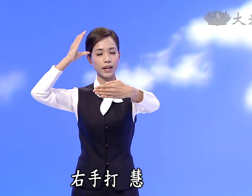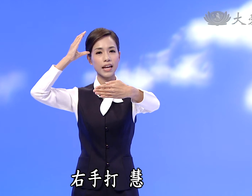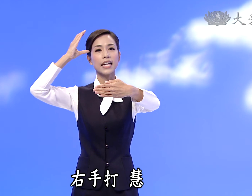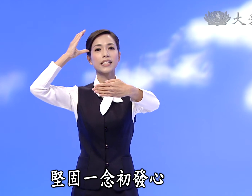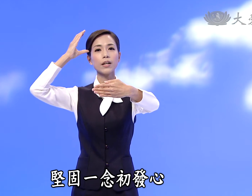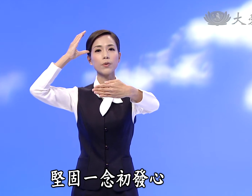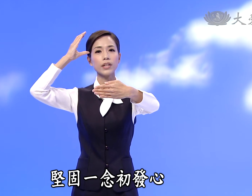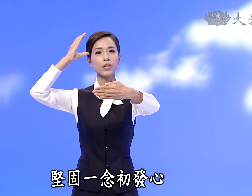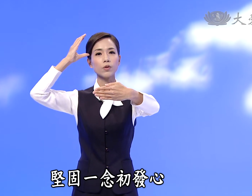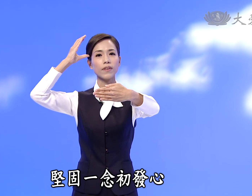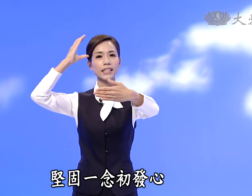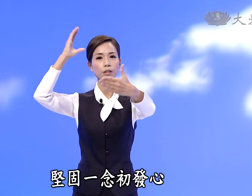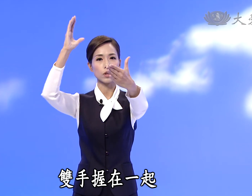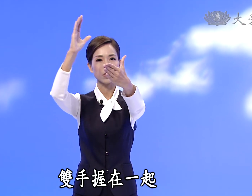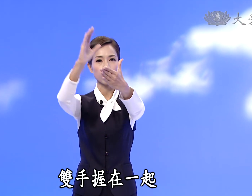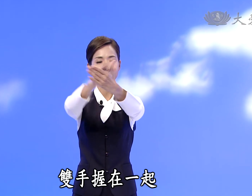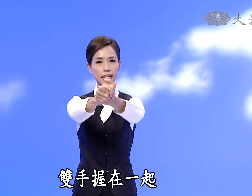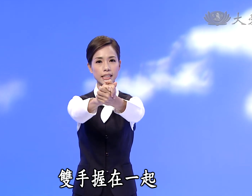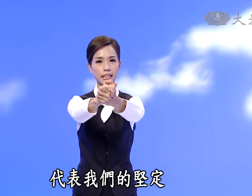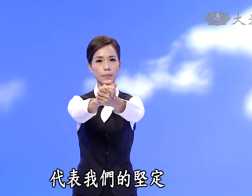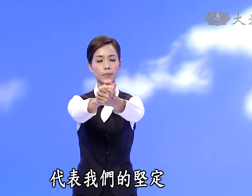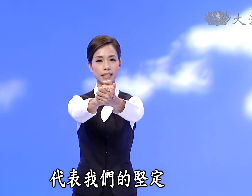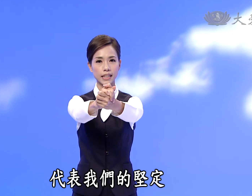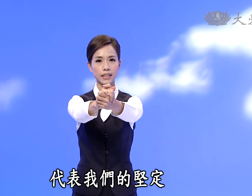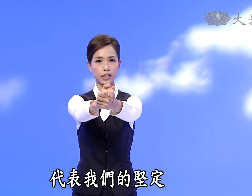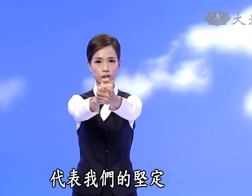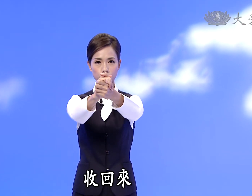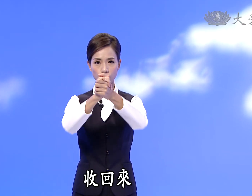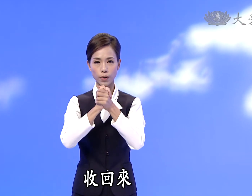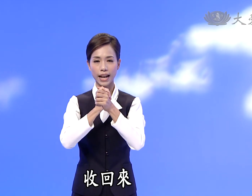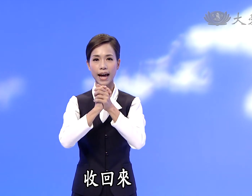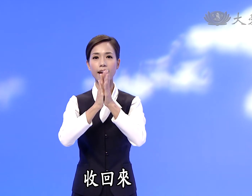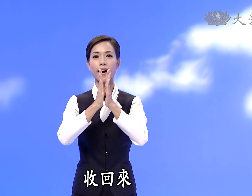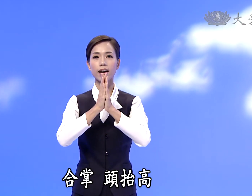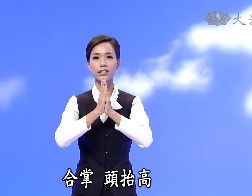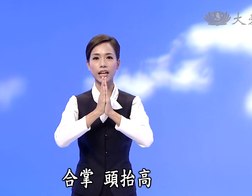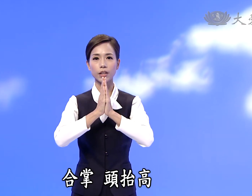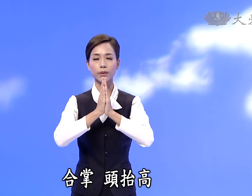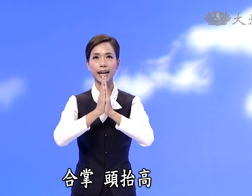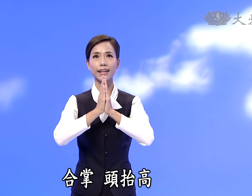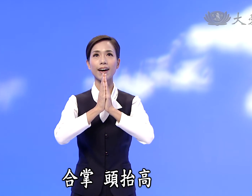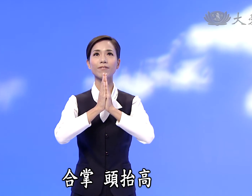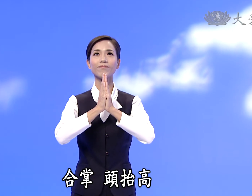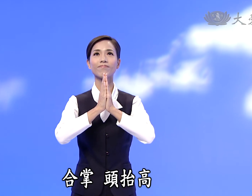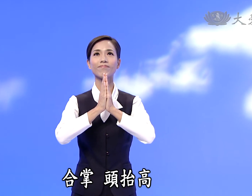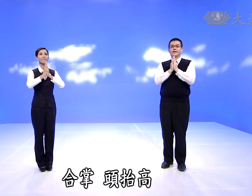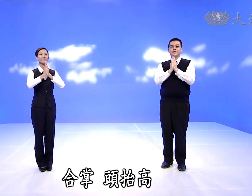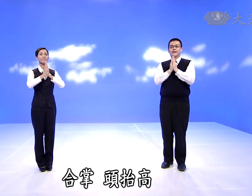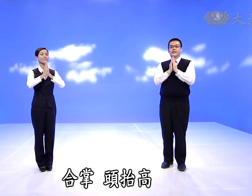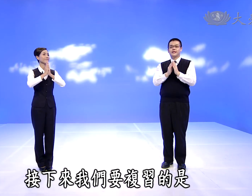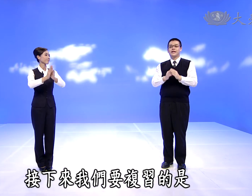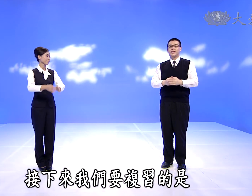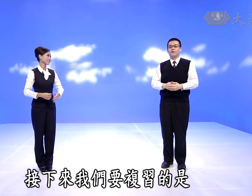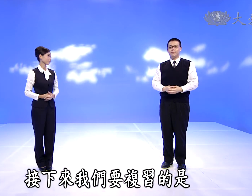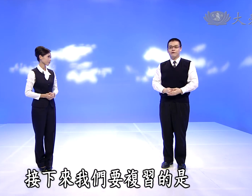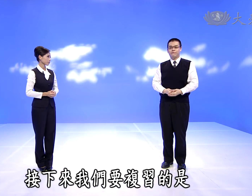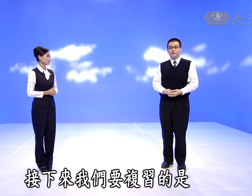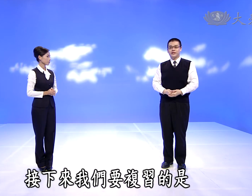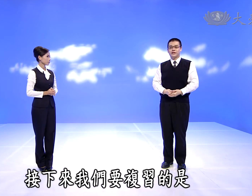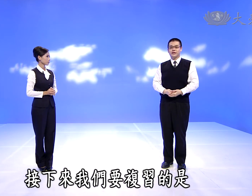兼顾一念出发心双手握在一起代表我们的坚定收回来 合掌头抬纲接下来我们要复习的是